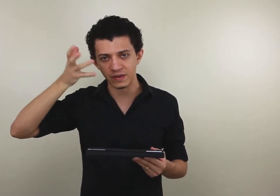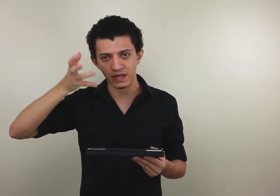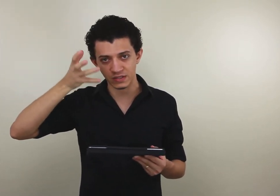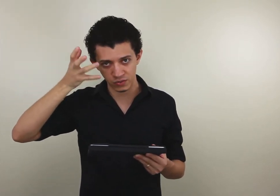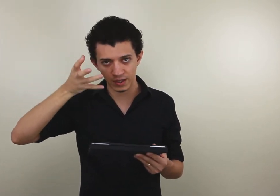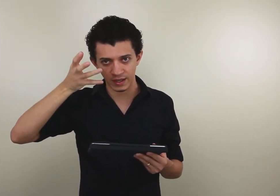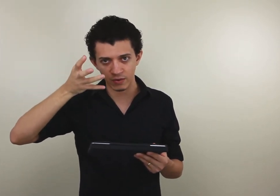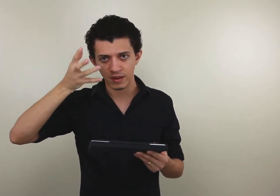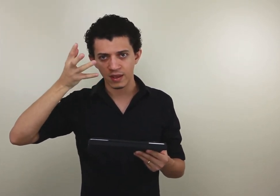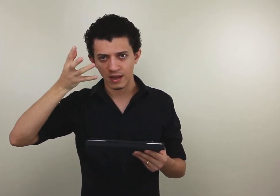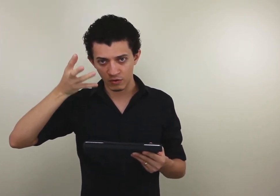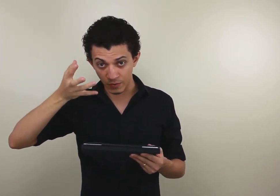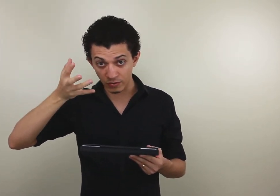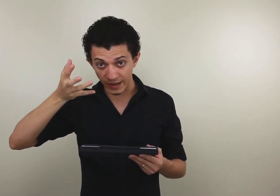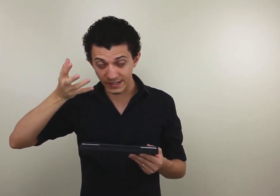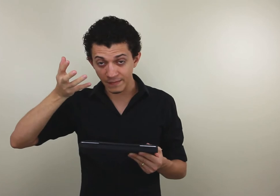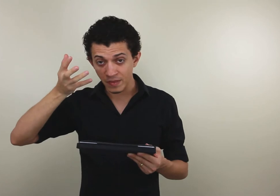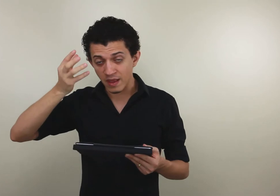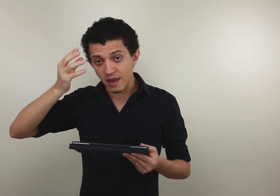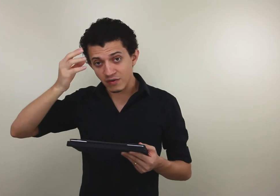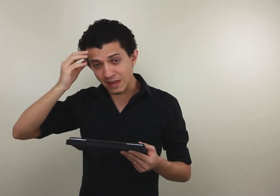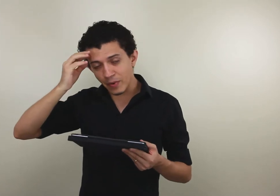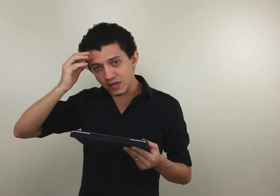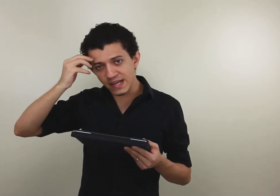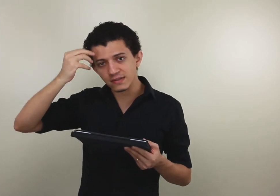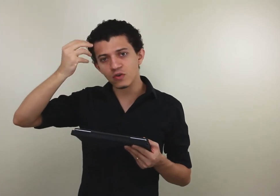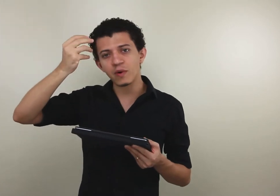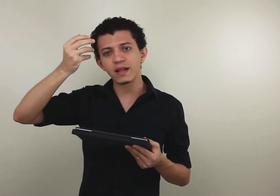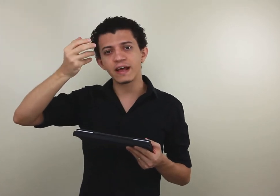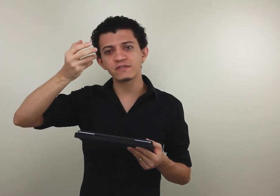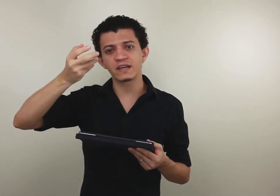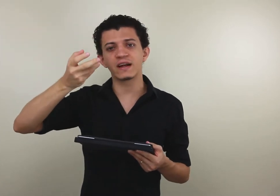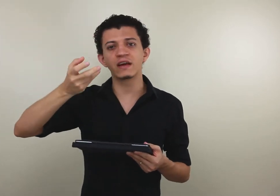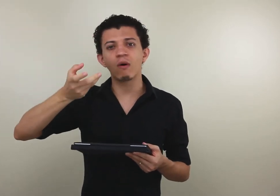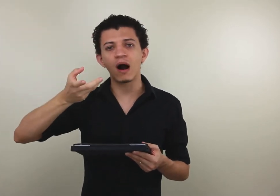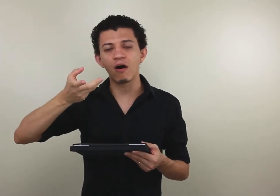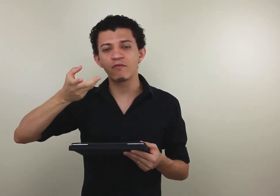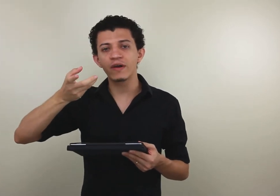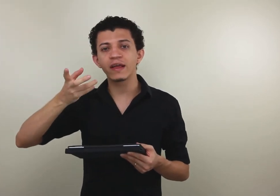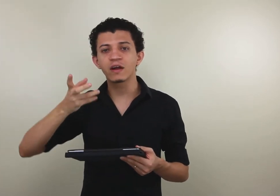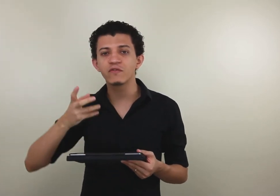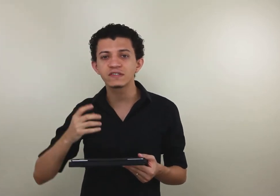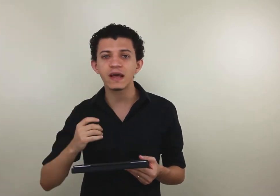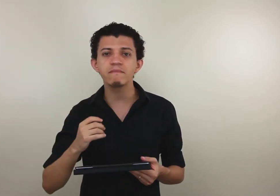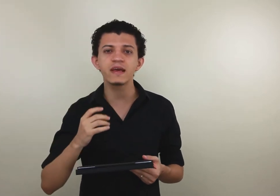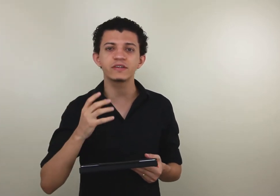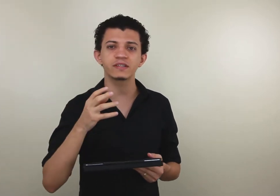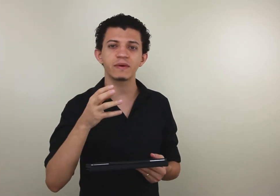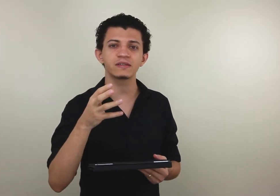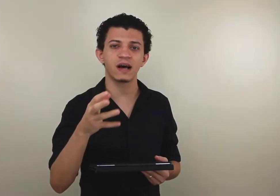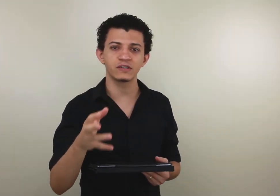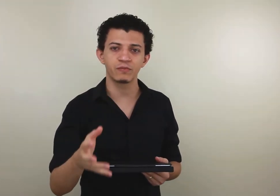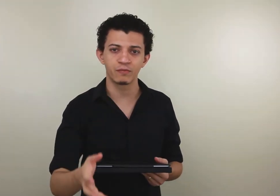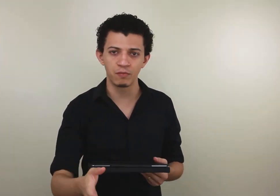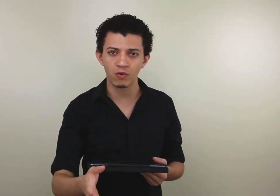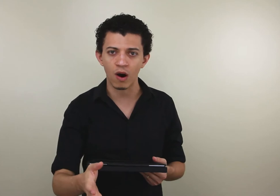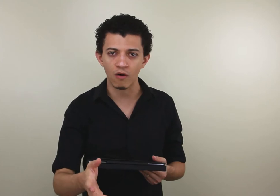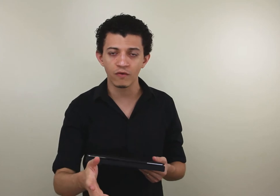a mensagem da sua língua, língua portuguesa, você processa como ela deve ser na língua-alvo, e então você emite essa mensagem para o público-alvo,